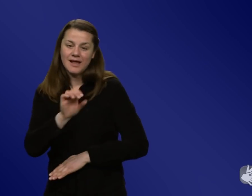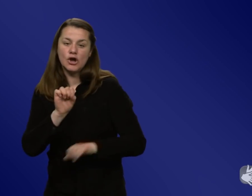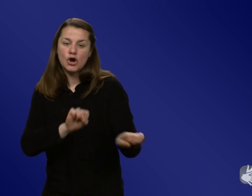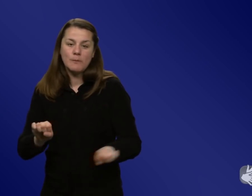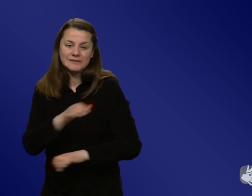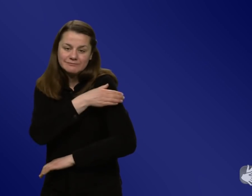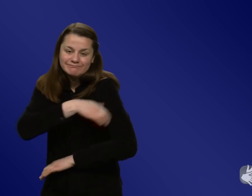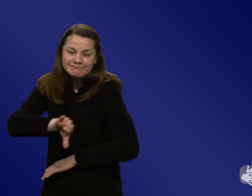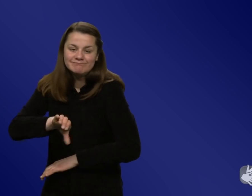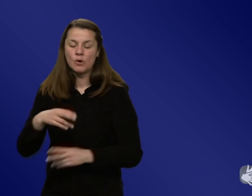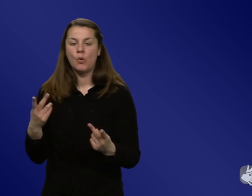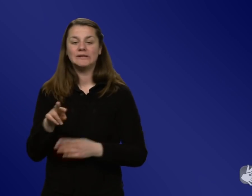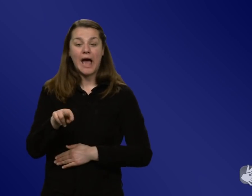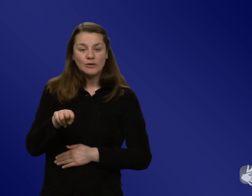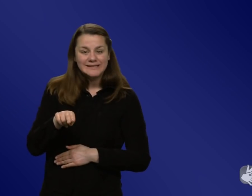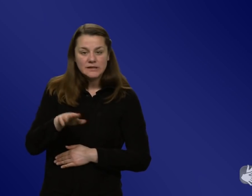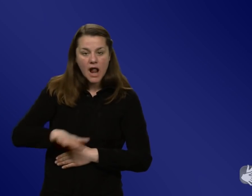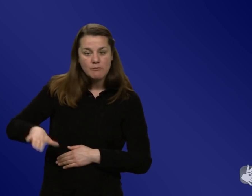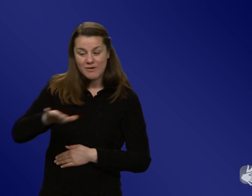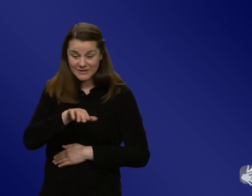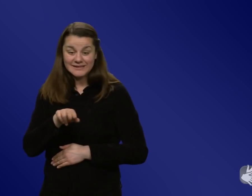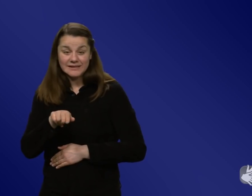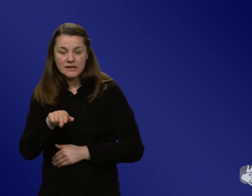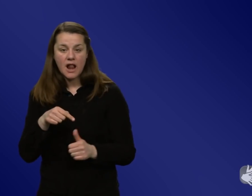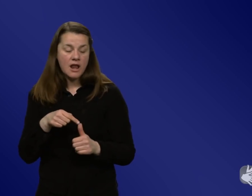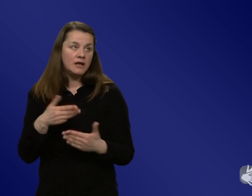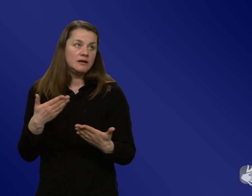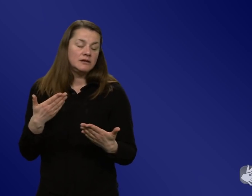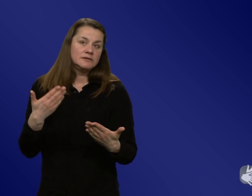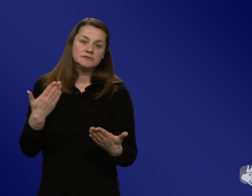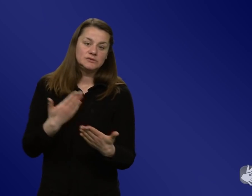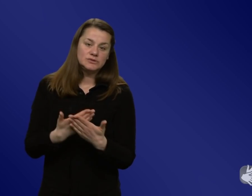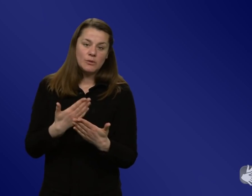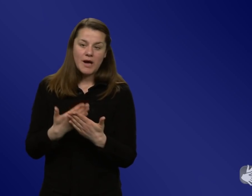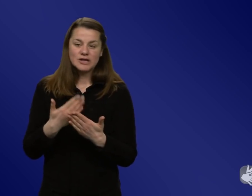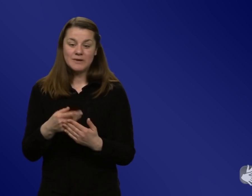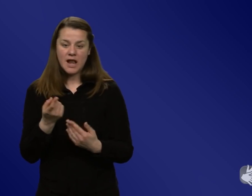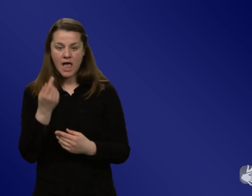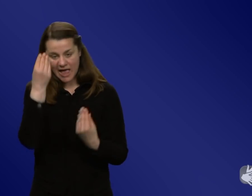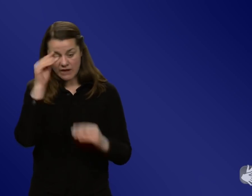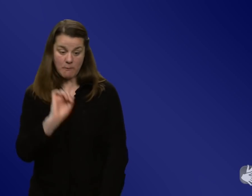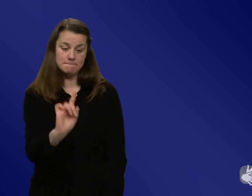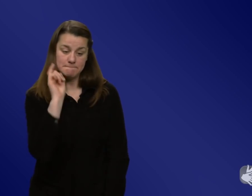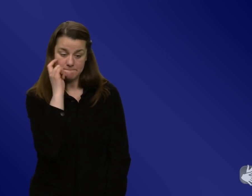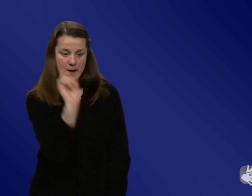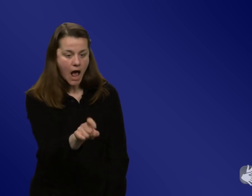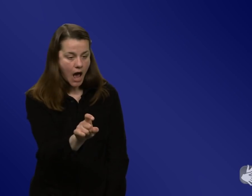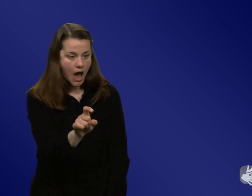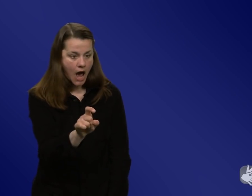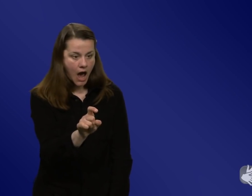in der digitalen Umwelt die Leute dazu zu bringen, vielleicht reißerische Informationen mehr zu hinterfragen, mehr quer zu lesen, also zu